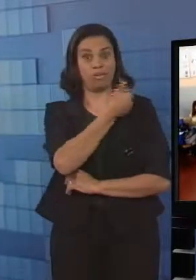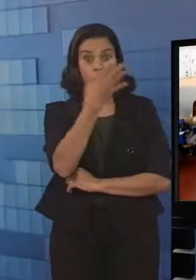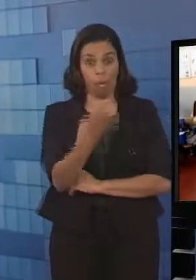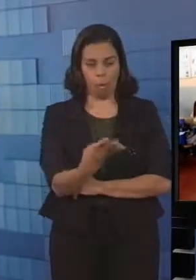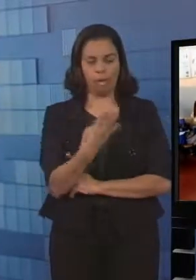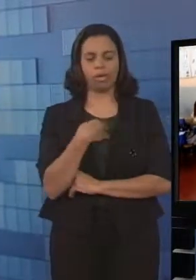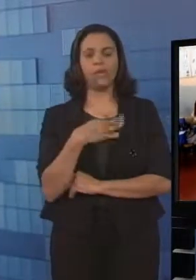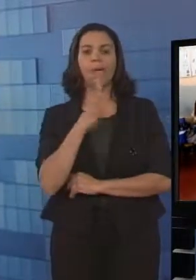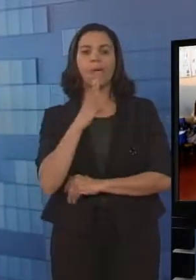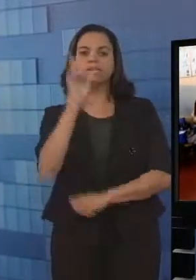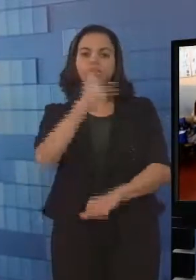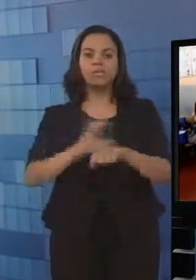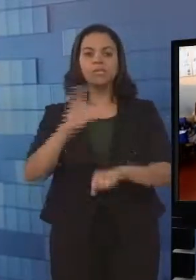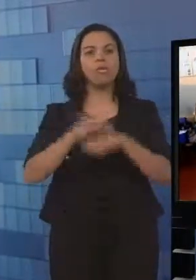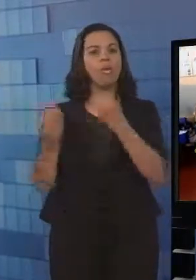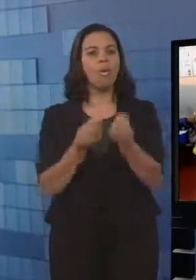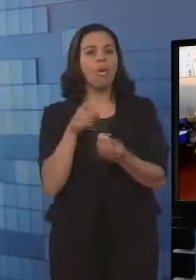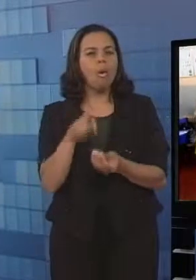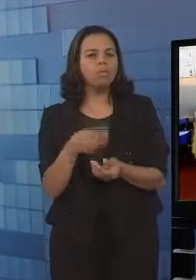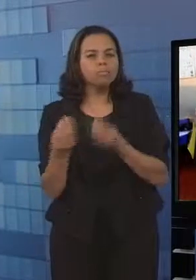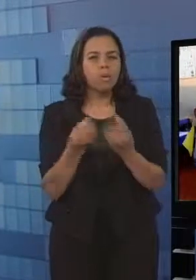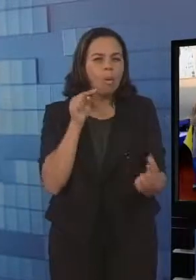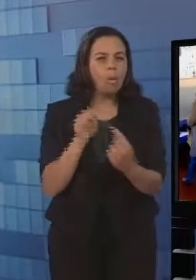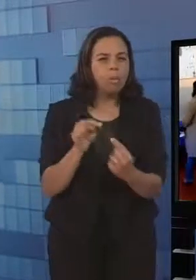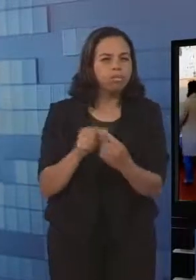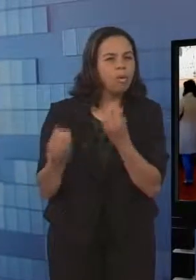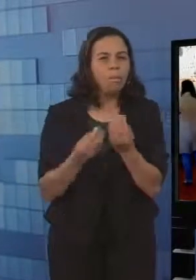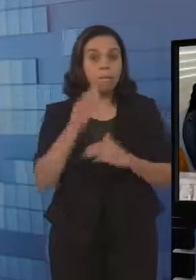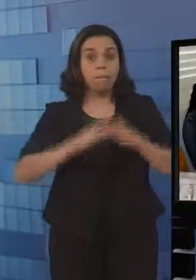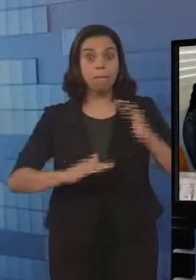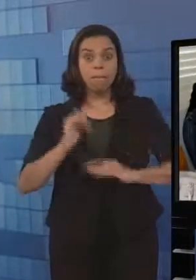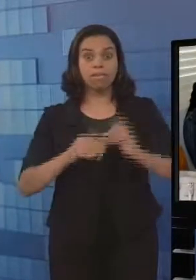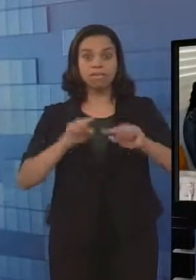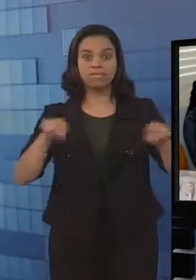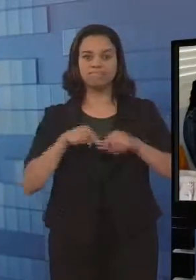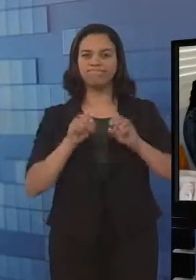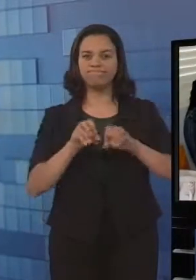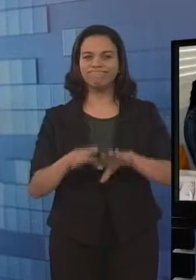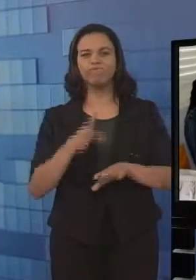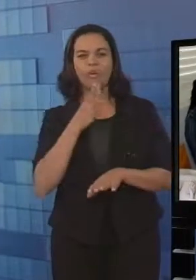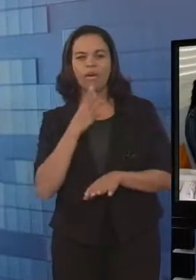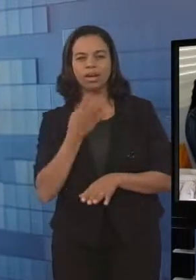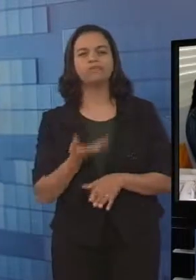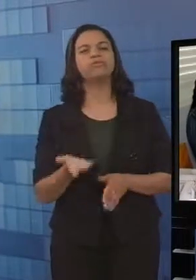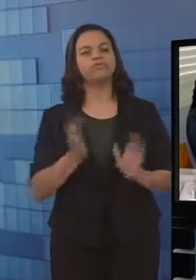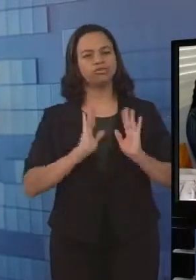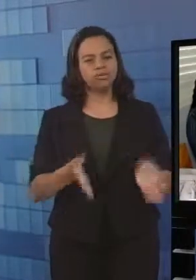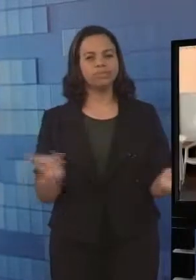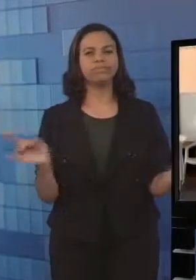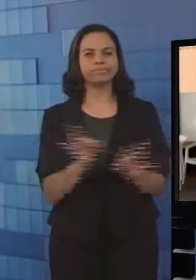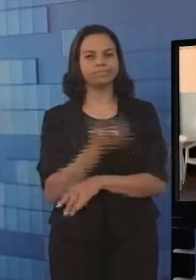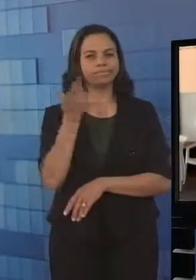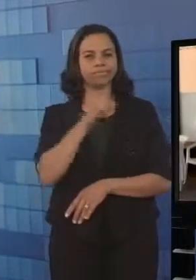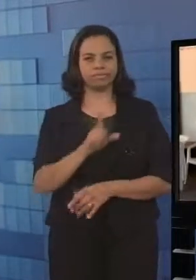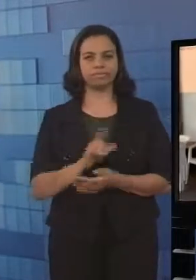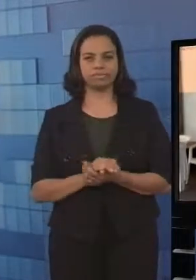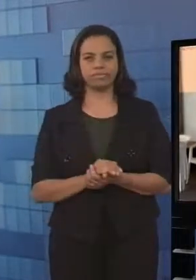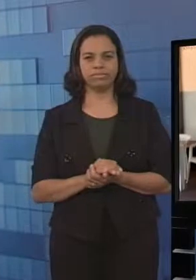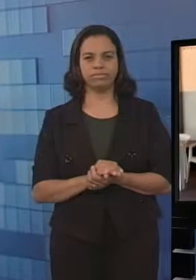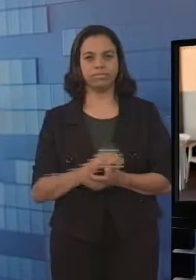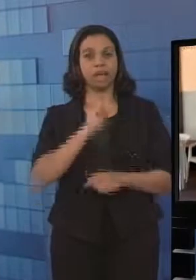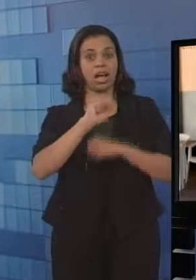melhor as limitações das crianças dessa idade e aplicar na prática da sala de aula os conhecimentos aqui aprendidos. Cada um